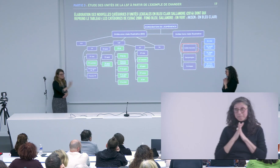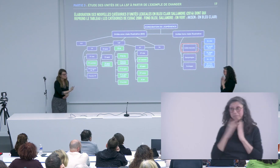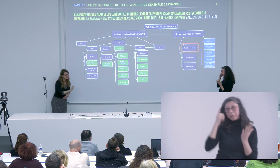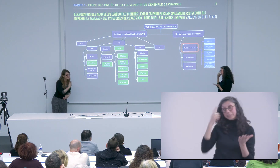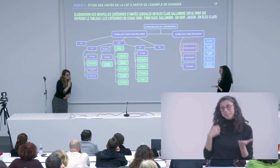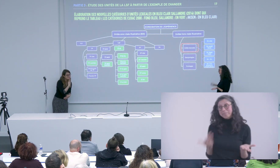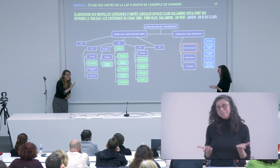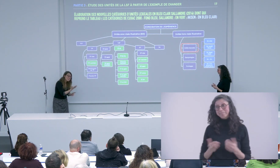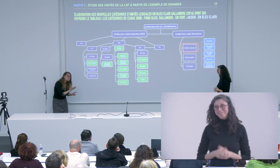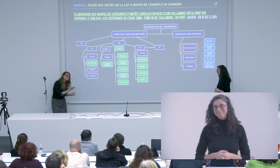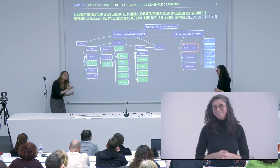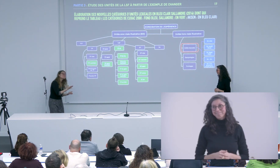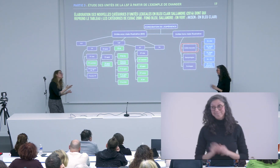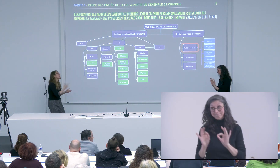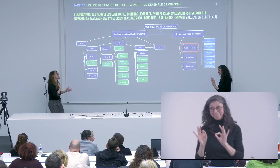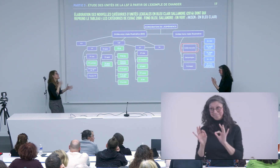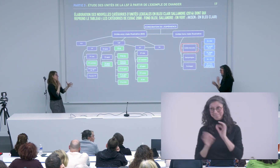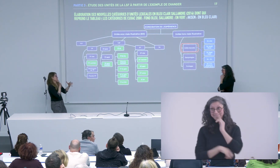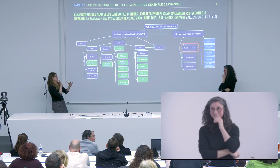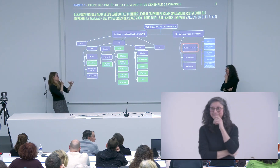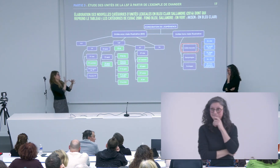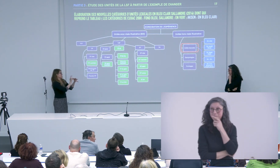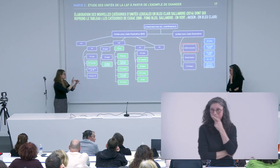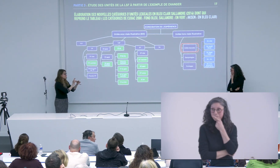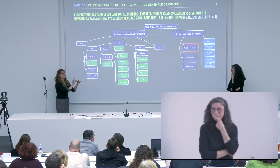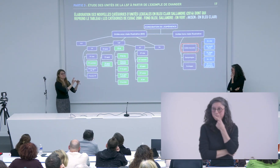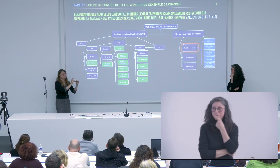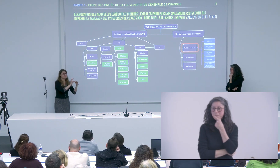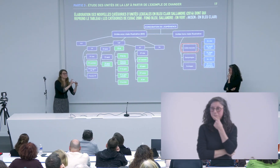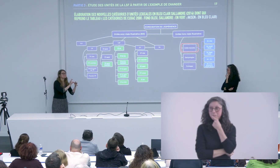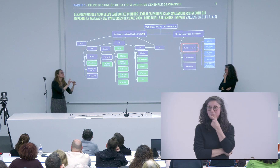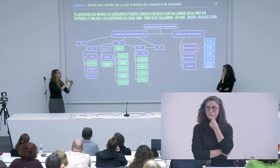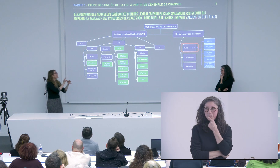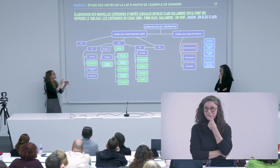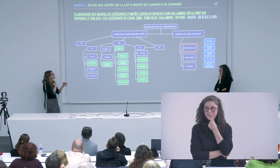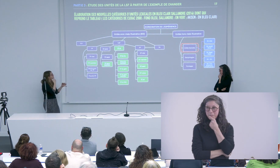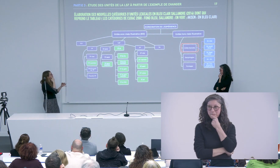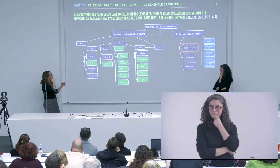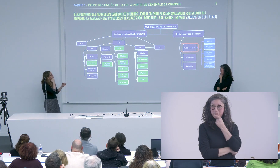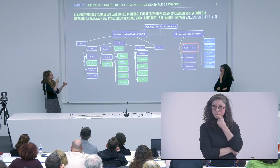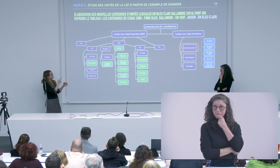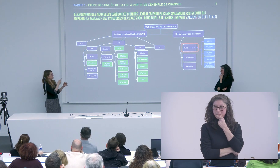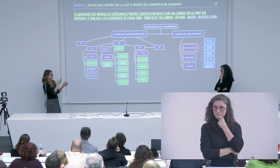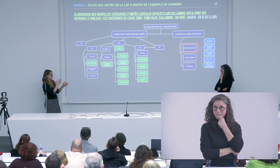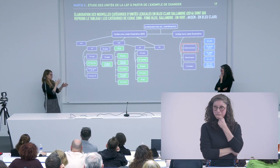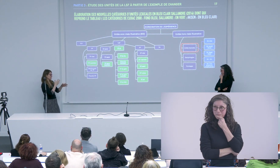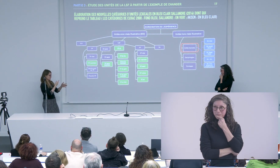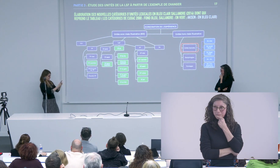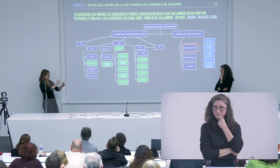sur les UT. Voilà, c'est ma réponse. Merci. Et pour faire le lien avec cela...